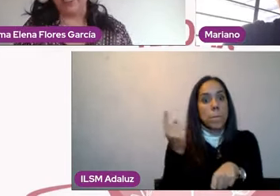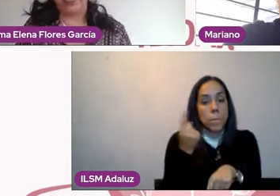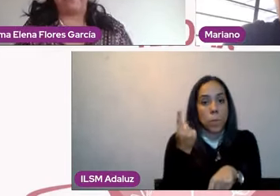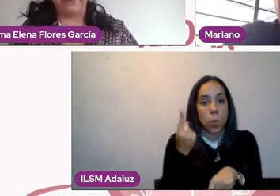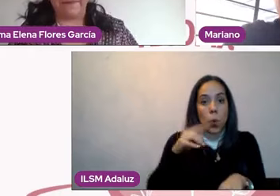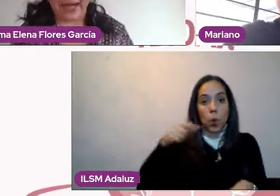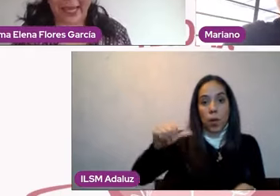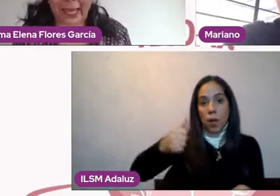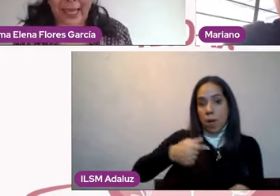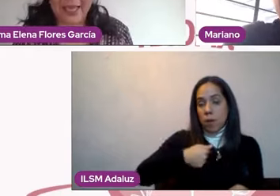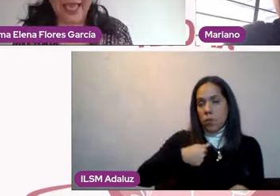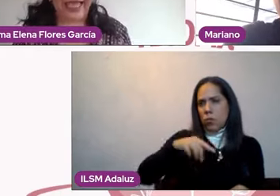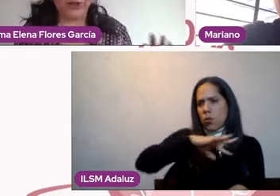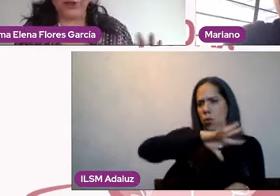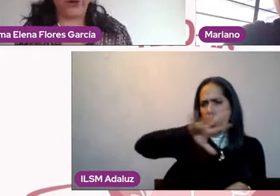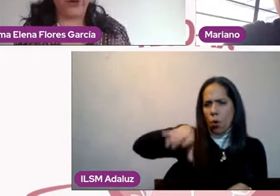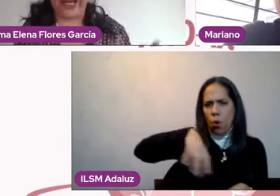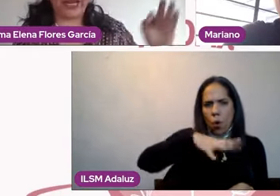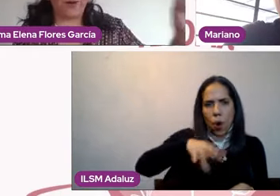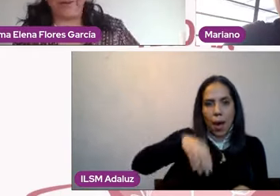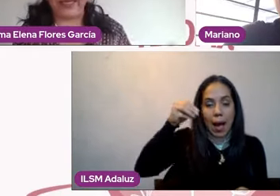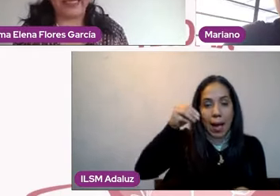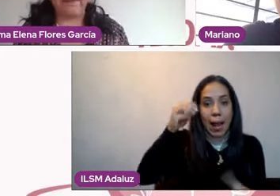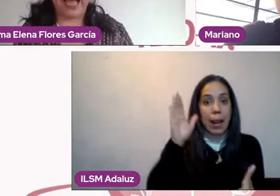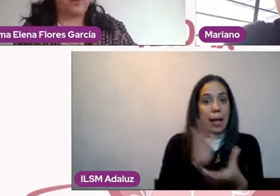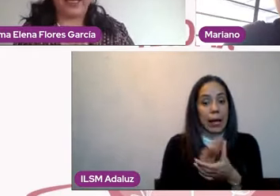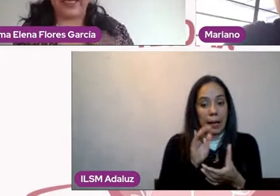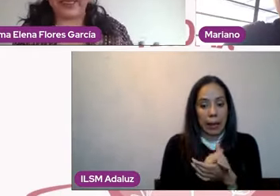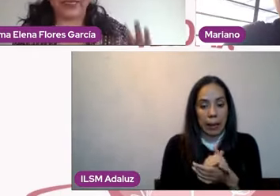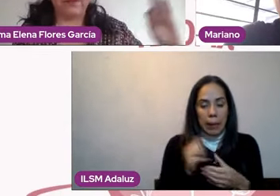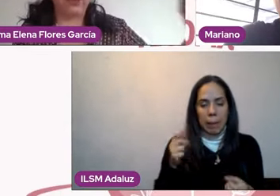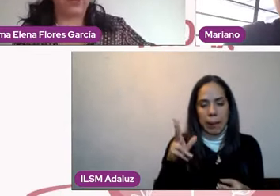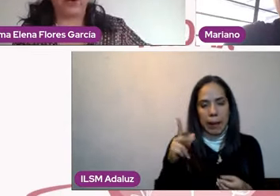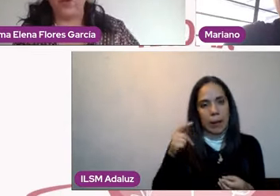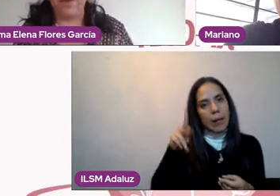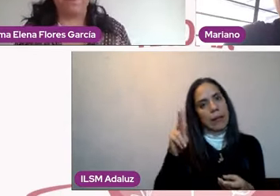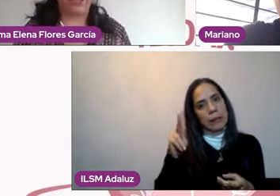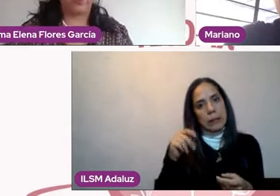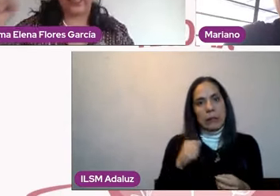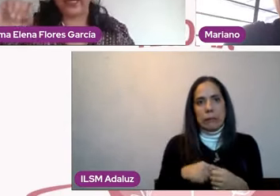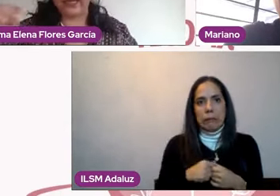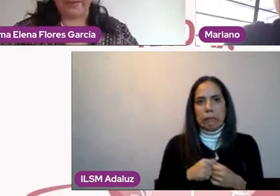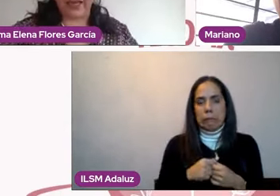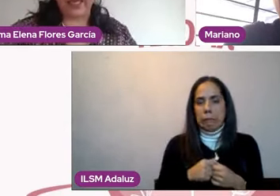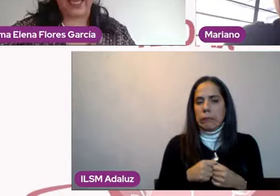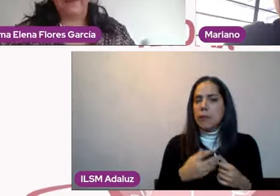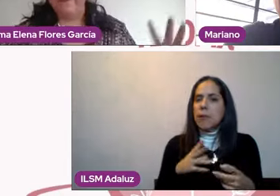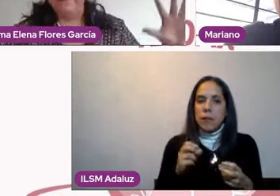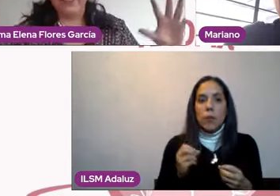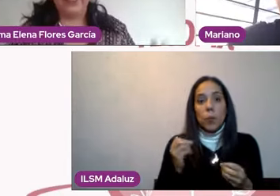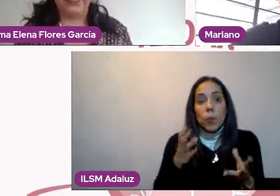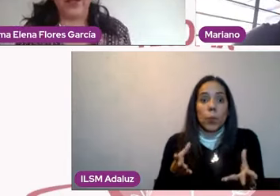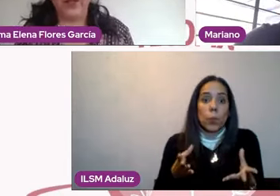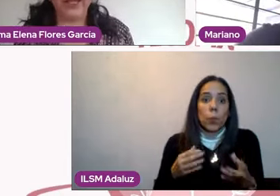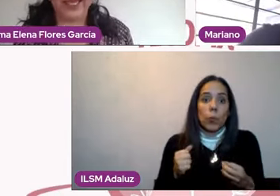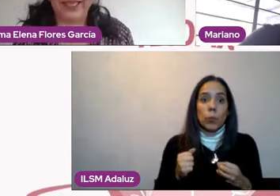elegir a mi pareja. Eso yo creo que le rompe el esquema a cualquier sentimiento de culpa, a cualquier tema de